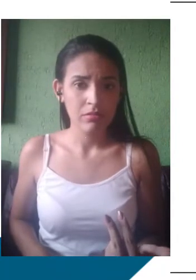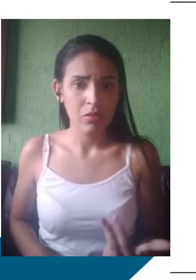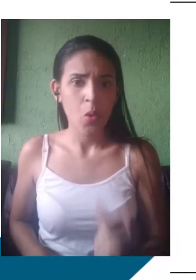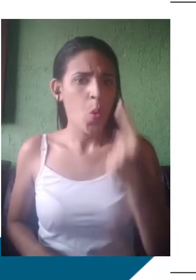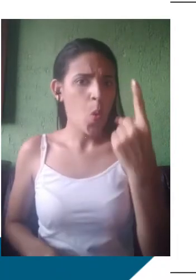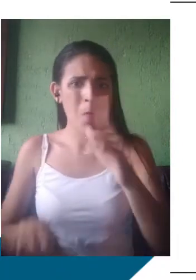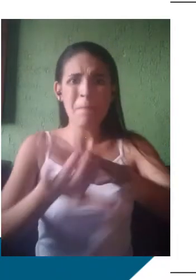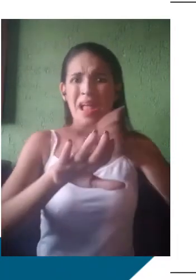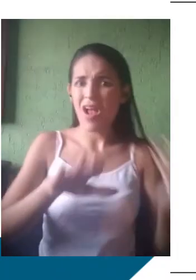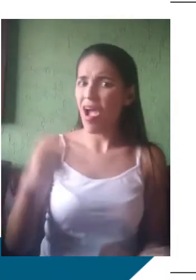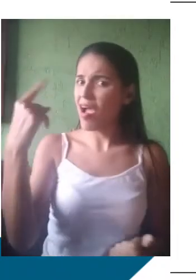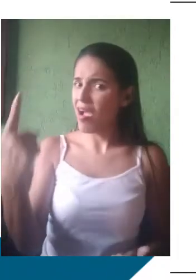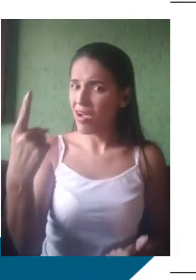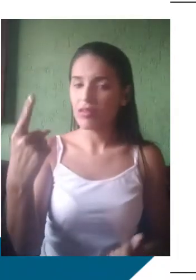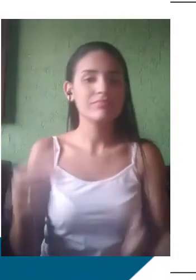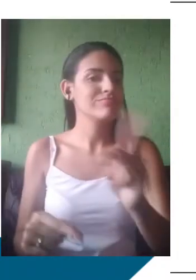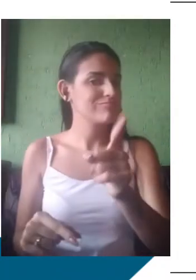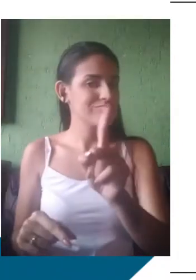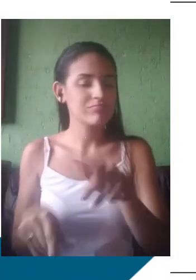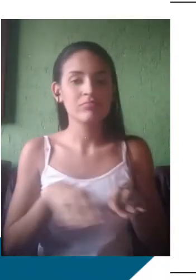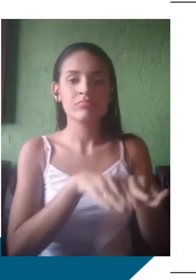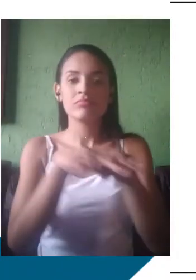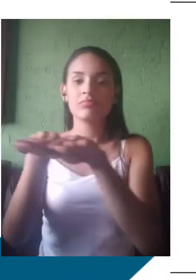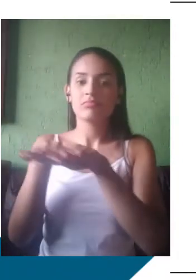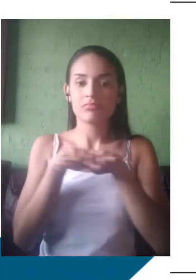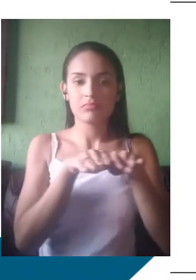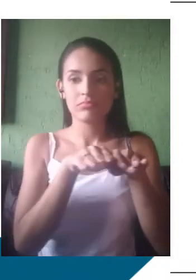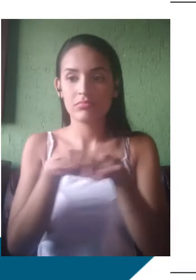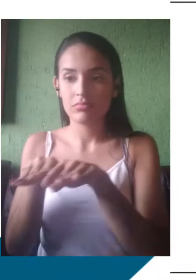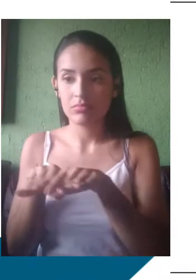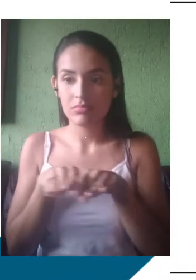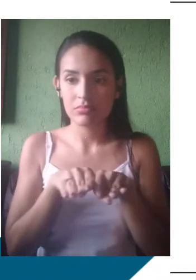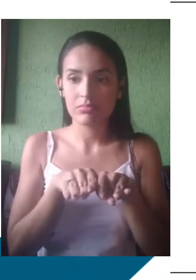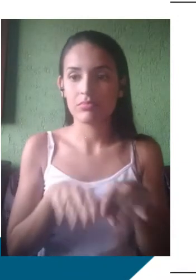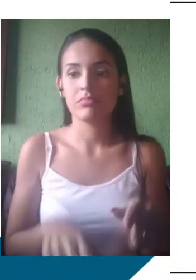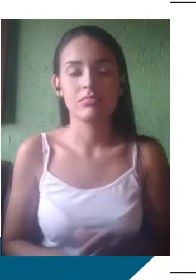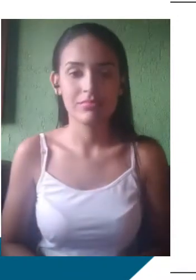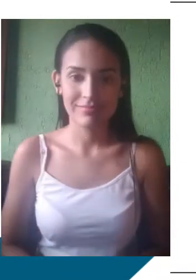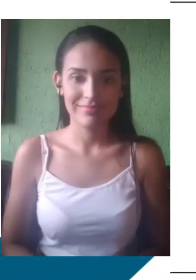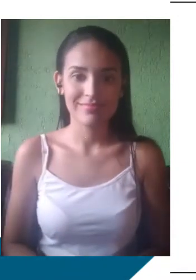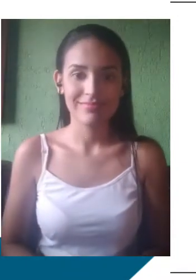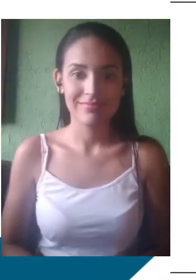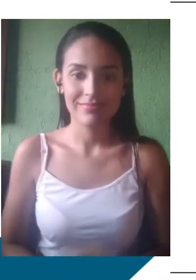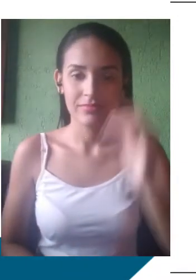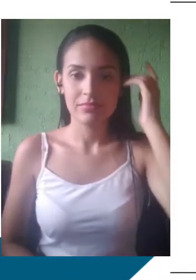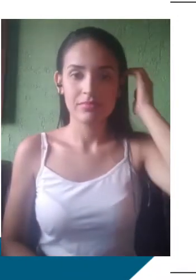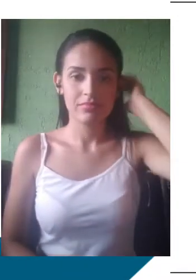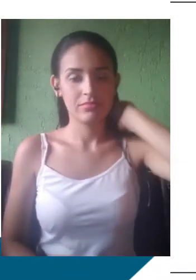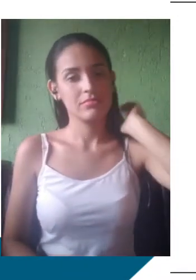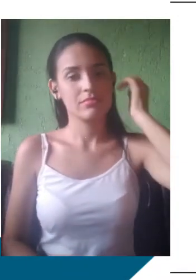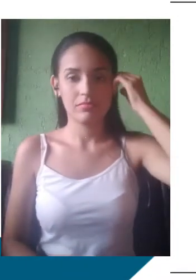vamos, eu digo pra você que está errado, eu é que estou errado. Porque, é, está